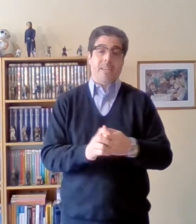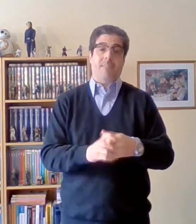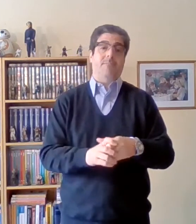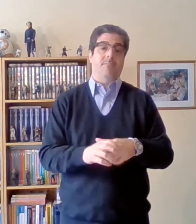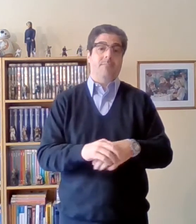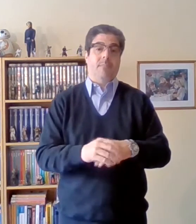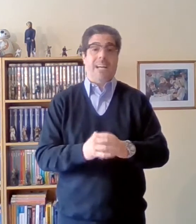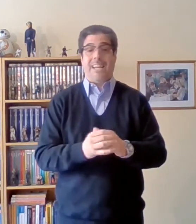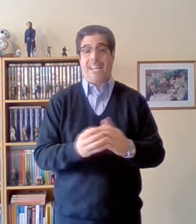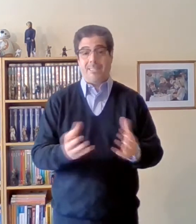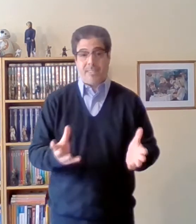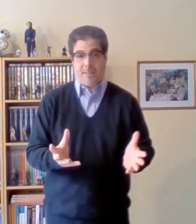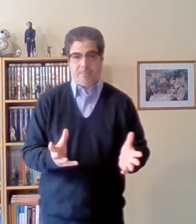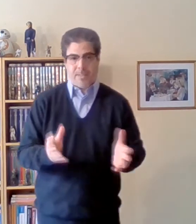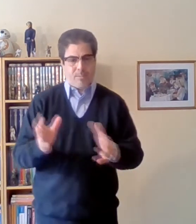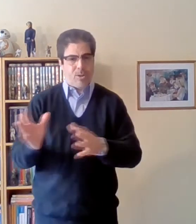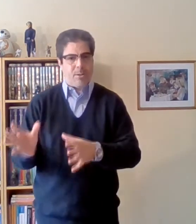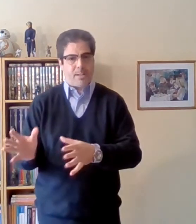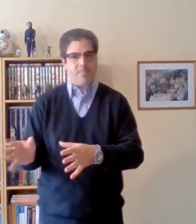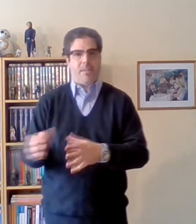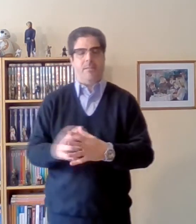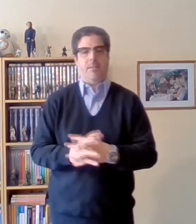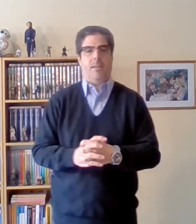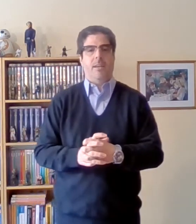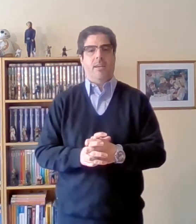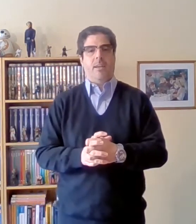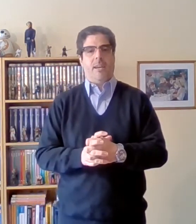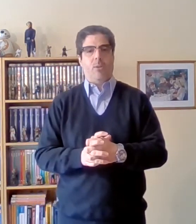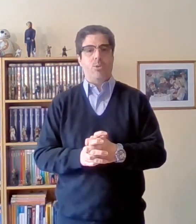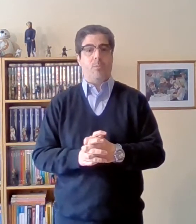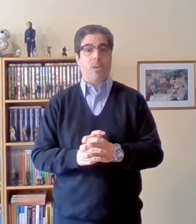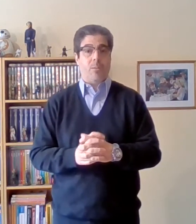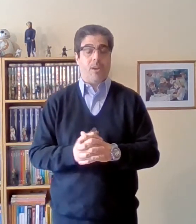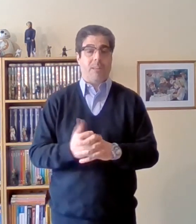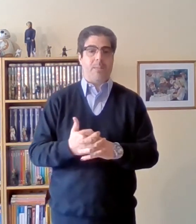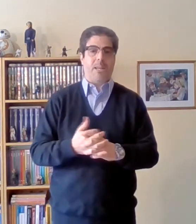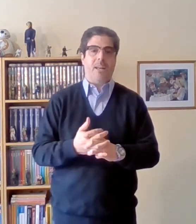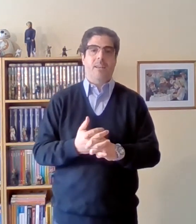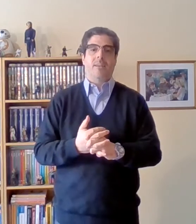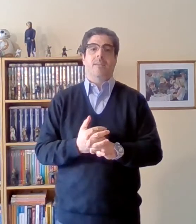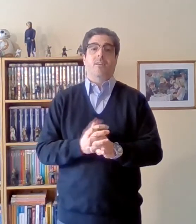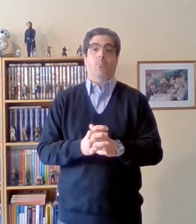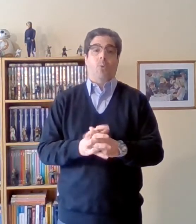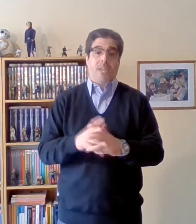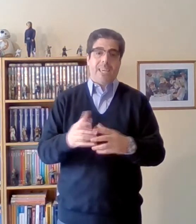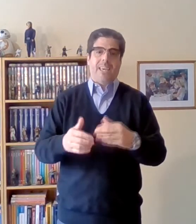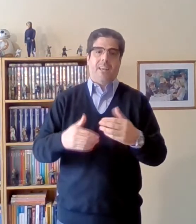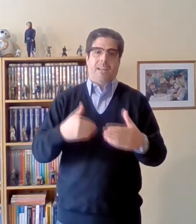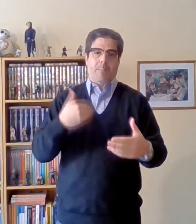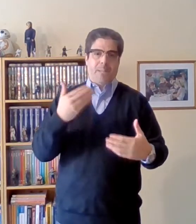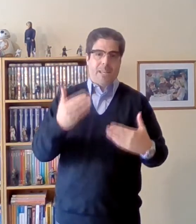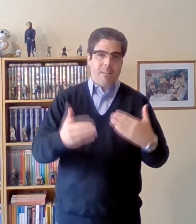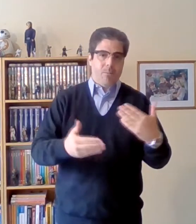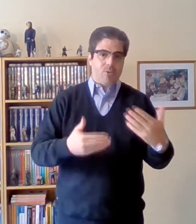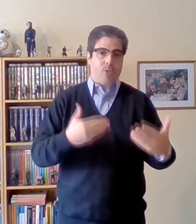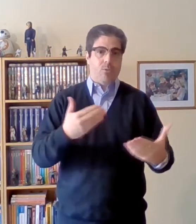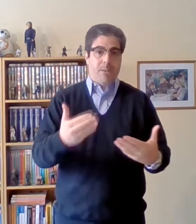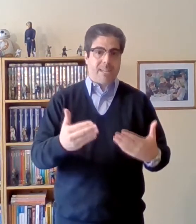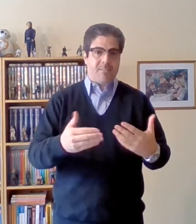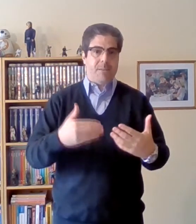la ganancia. Ya vamos a ver en el último libro, El Capital, por qué el capitalismo, según Marx, va